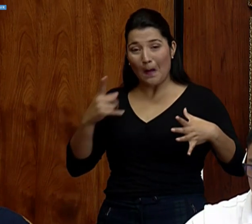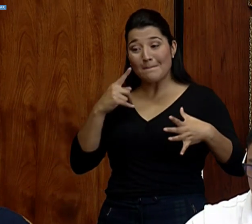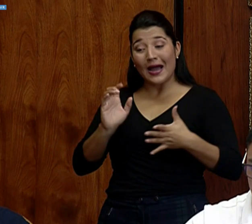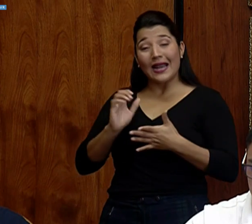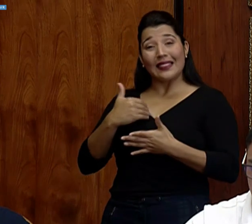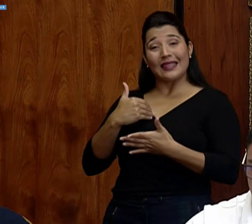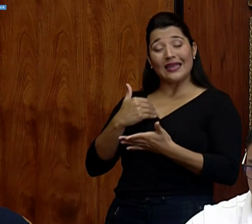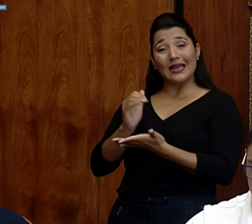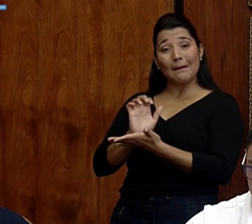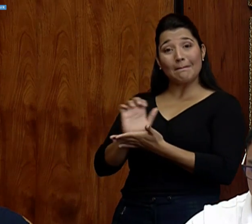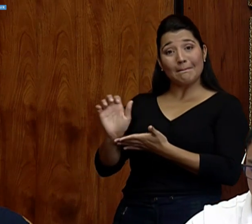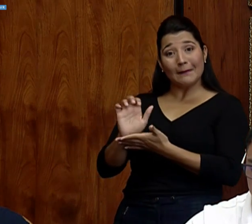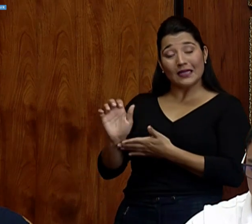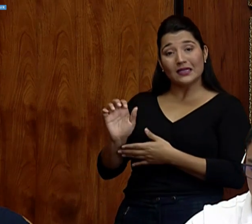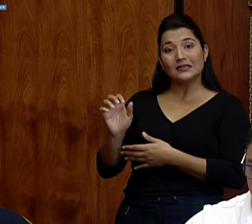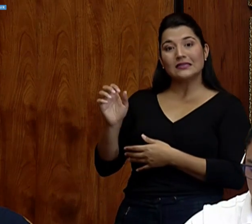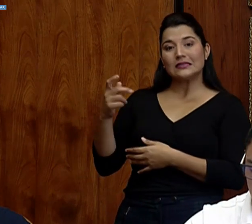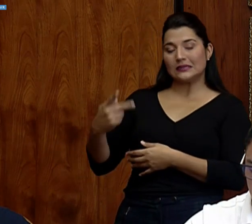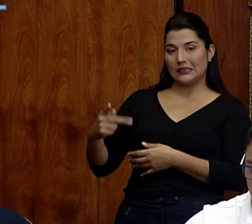eventualmente riesgo.